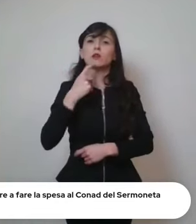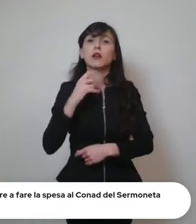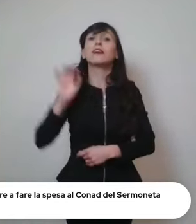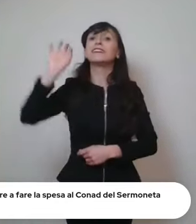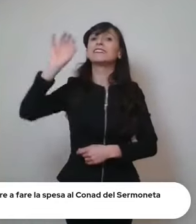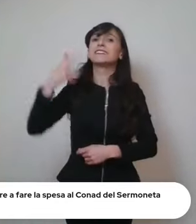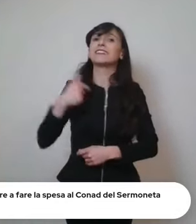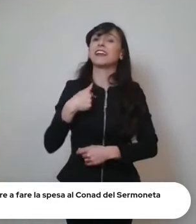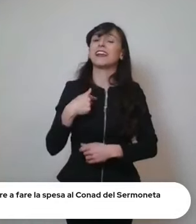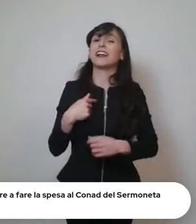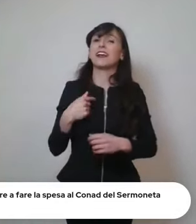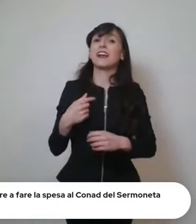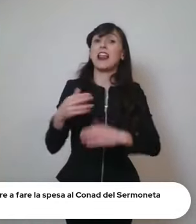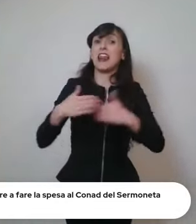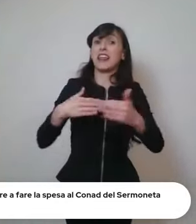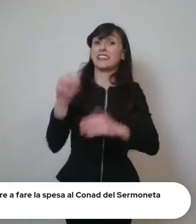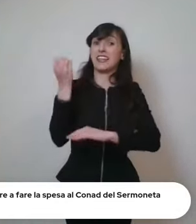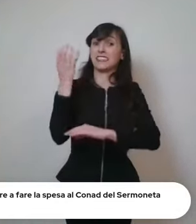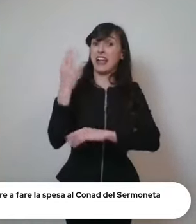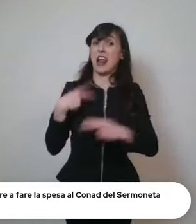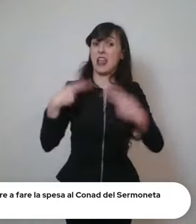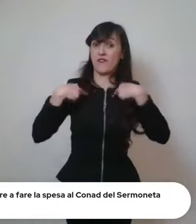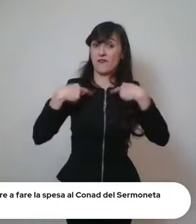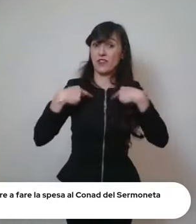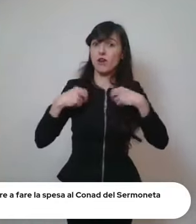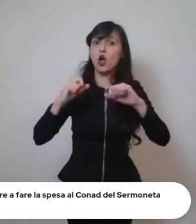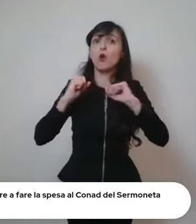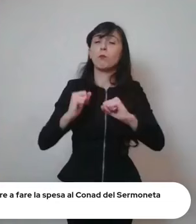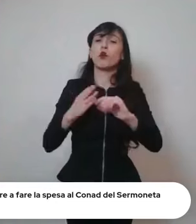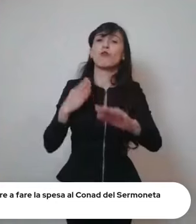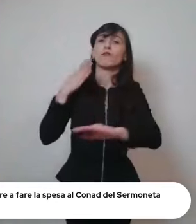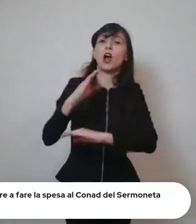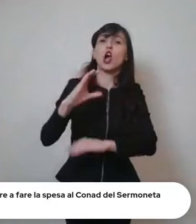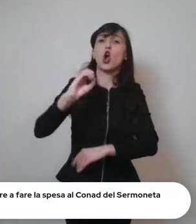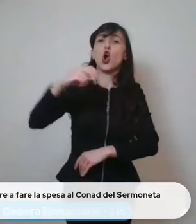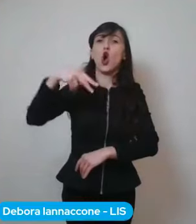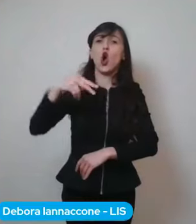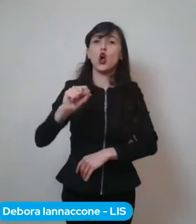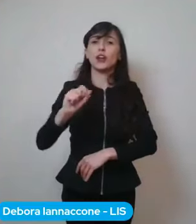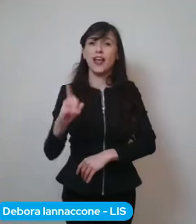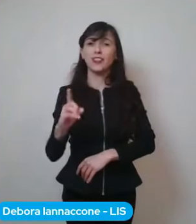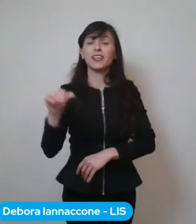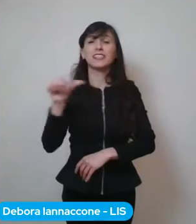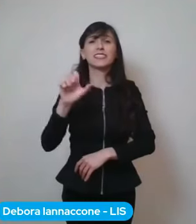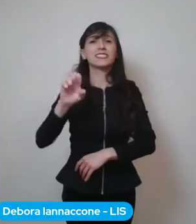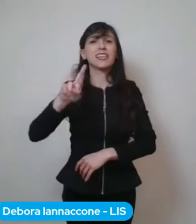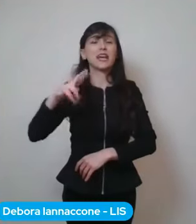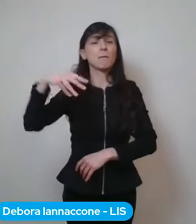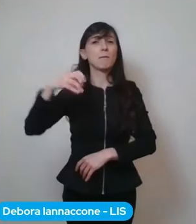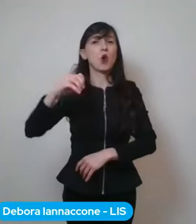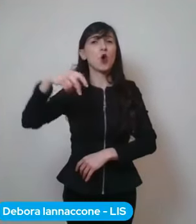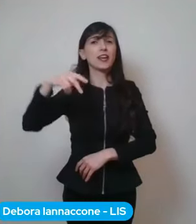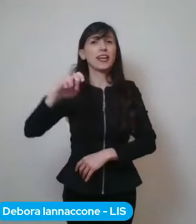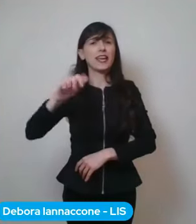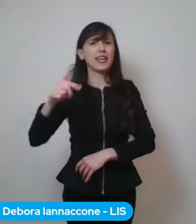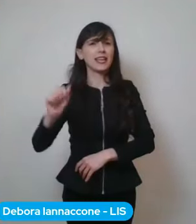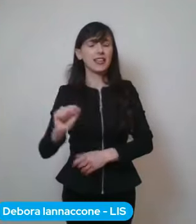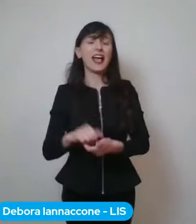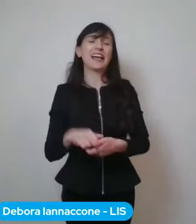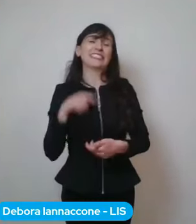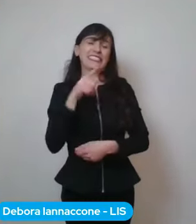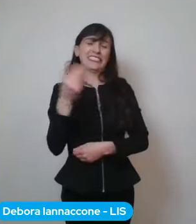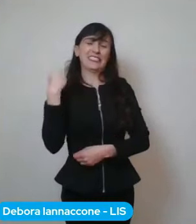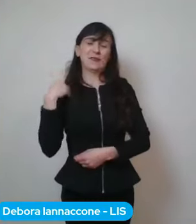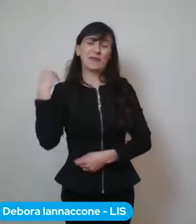posso andare a fare la spesa al con la del Sermoneta Shopping Center questa è una domanda ricorrente allora vale sempre il principio